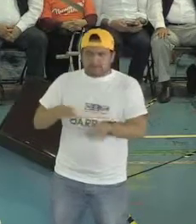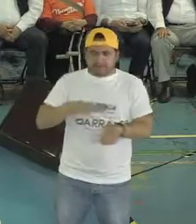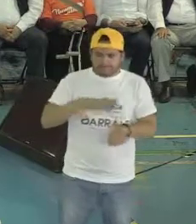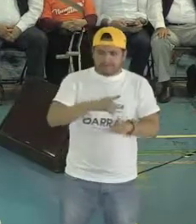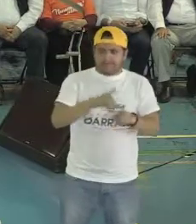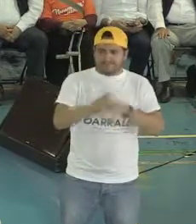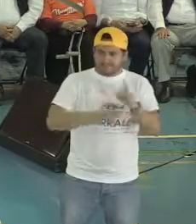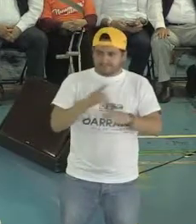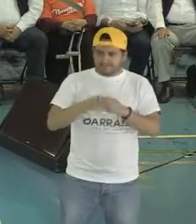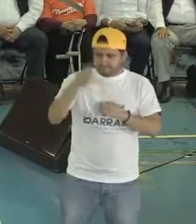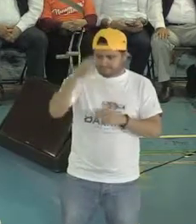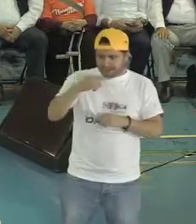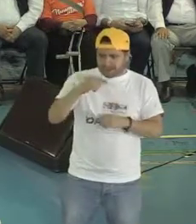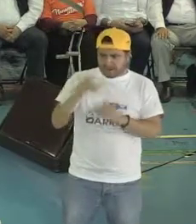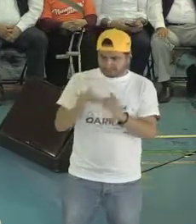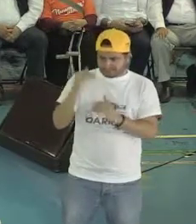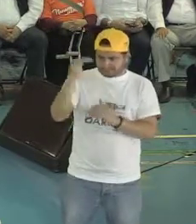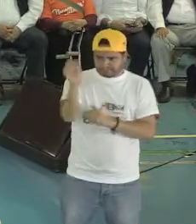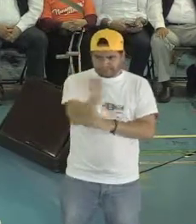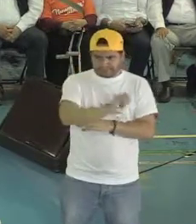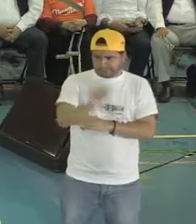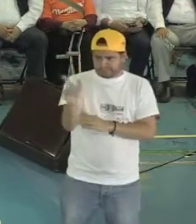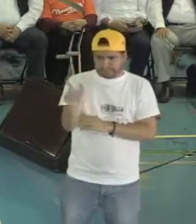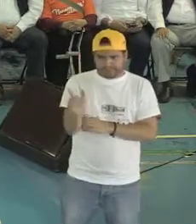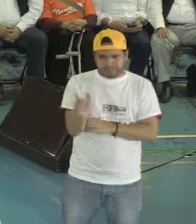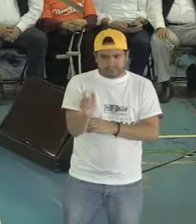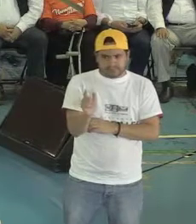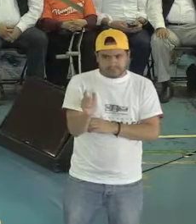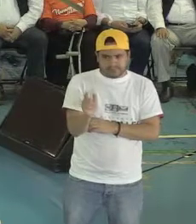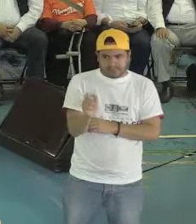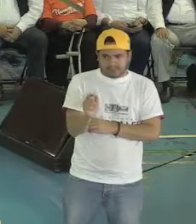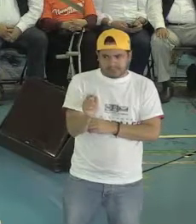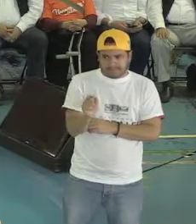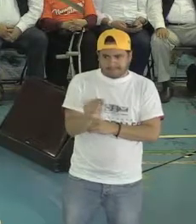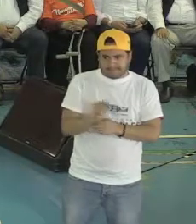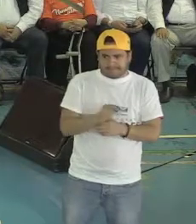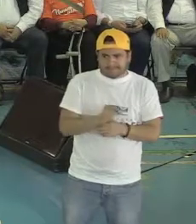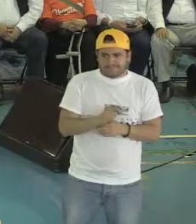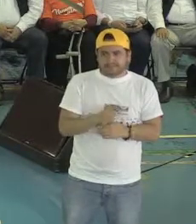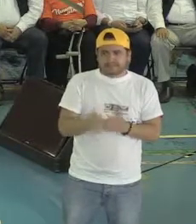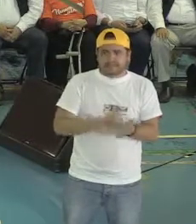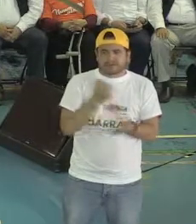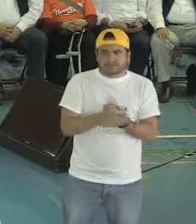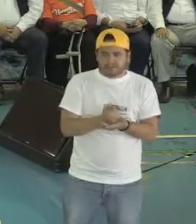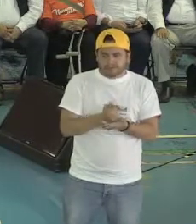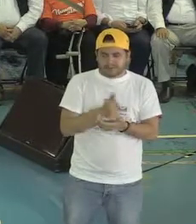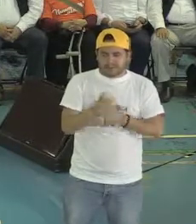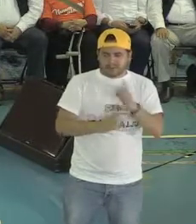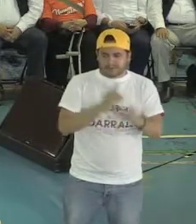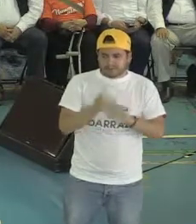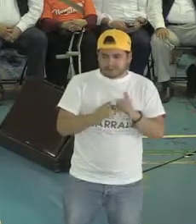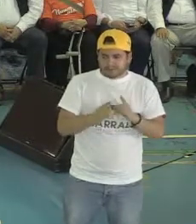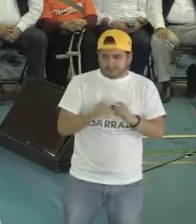para el deporte de alto rendimiento en la Magdalena Michuc. Y además vamos a hablar del deporte adaptado para que esté